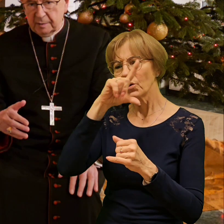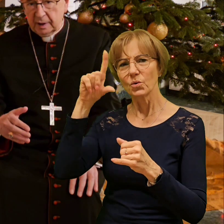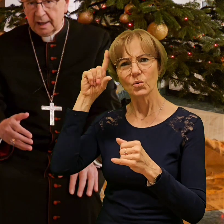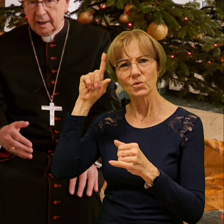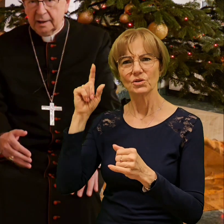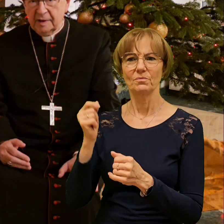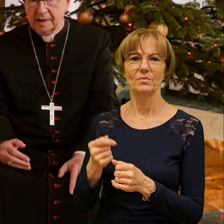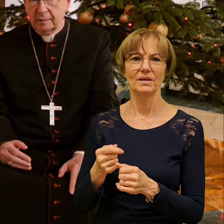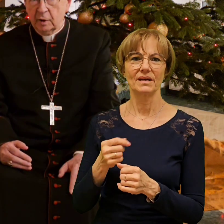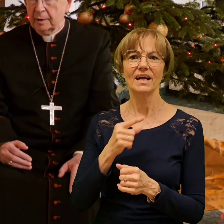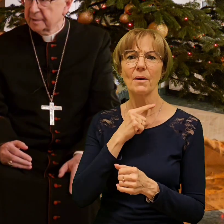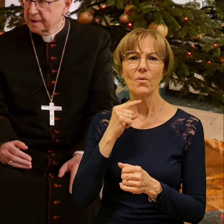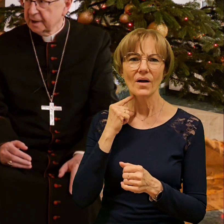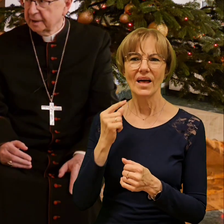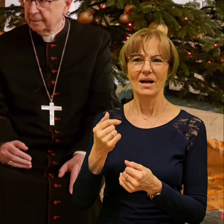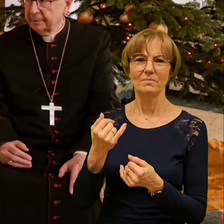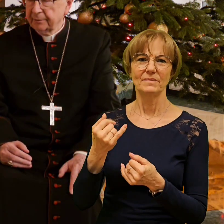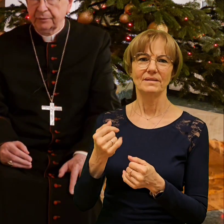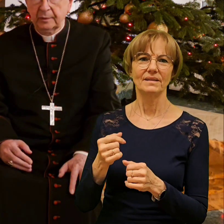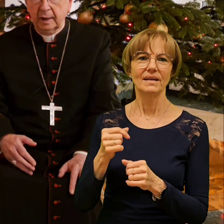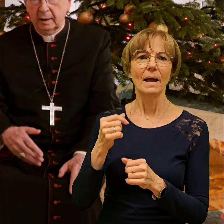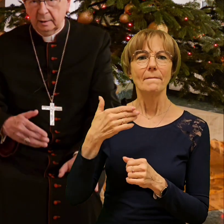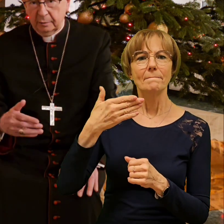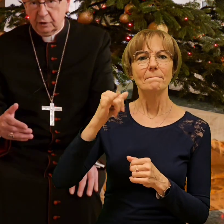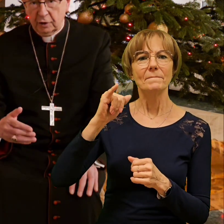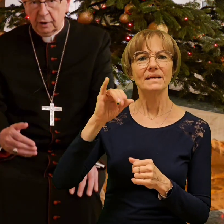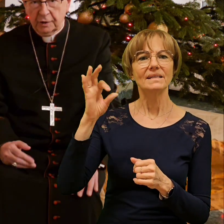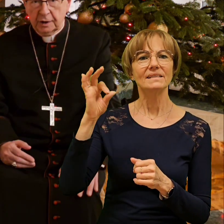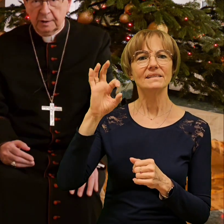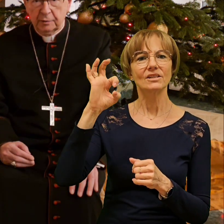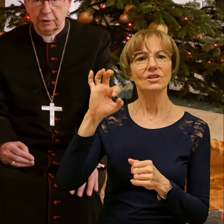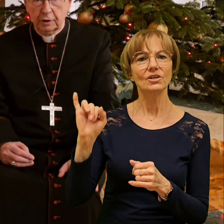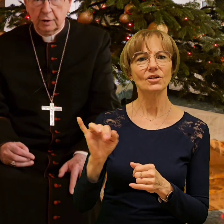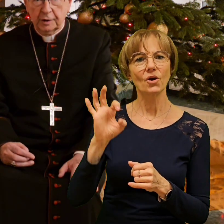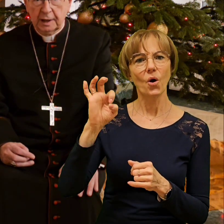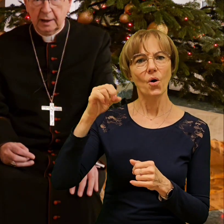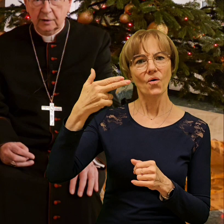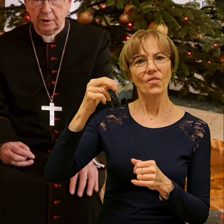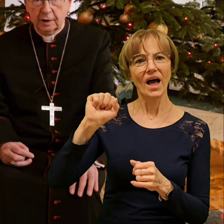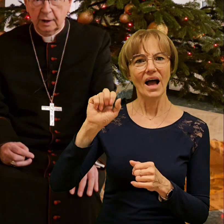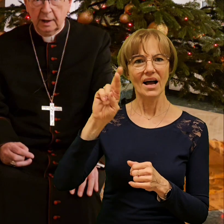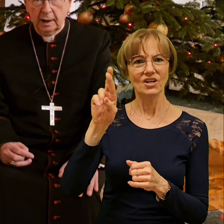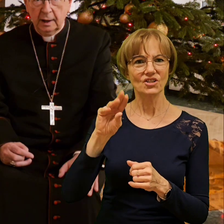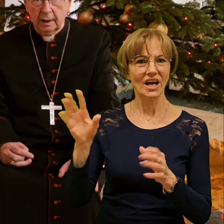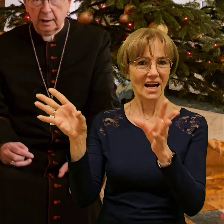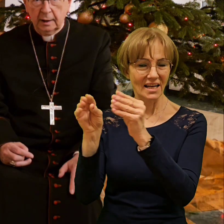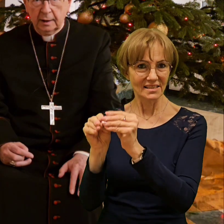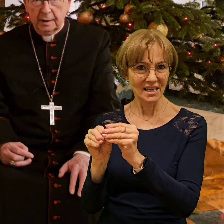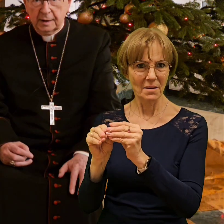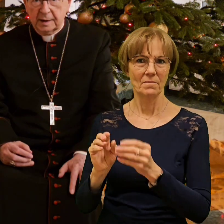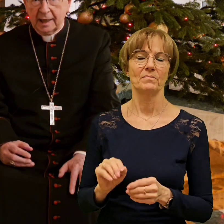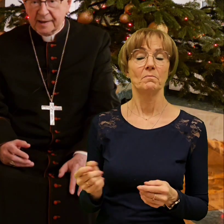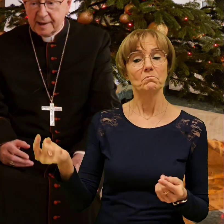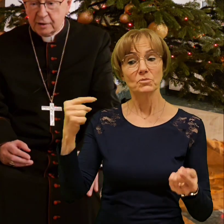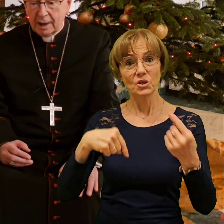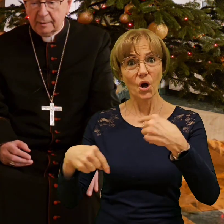akademickim koemisyjnym. Przychodzi, przychodzi także z harcerzami.